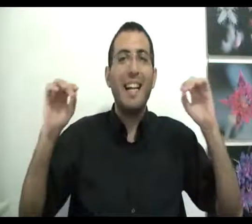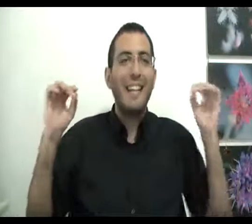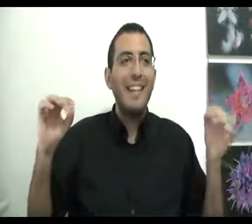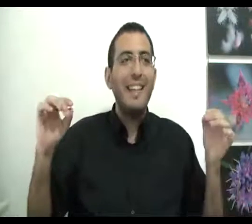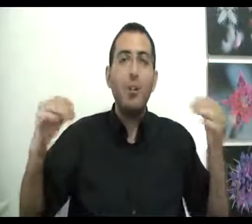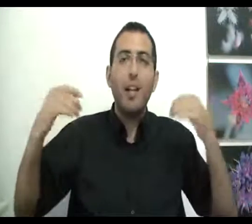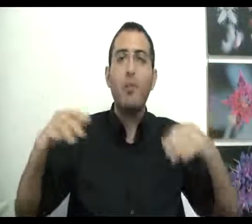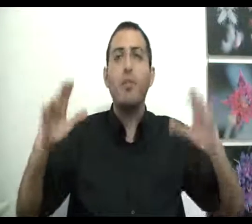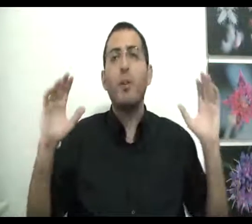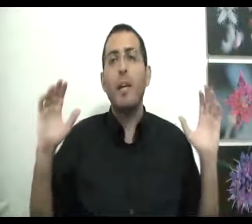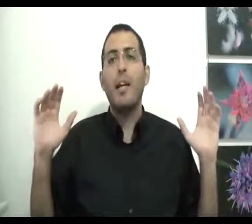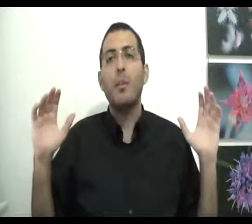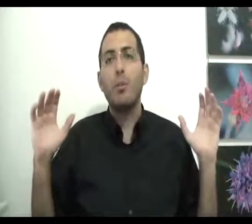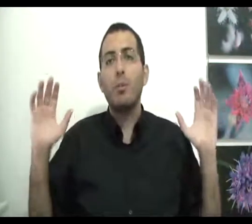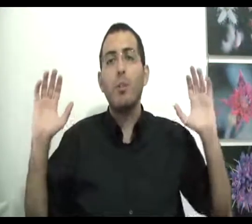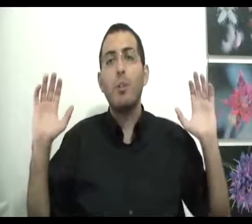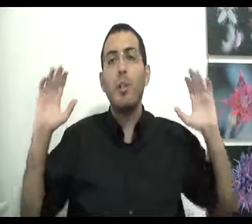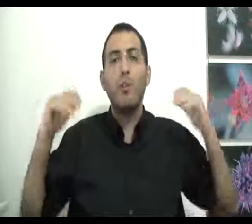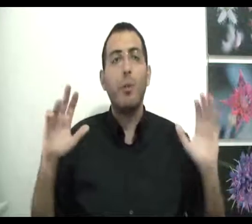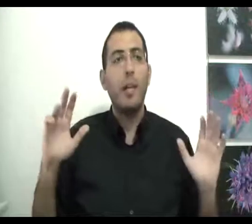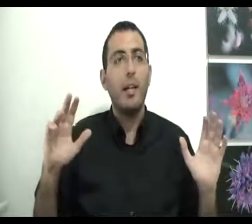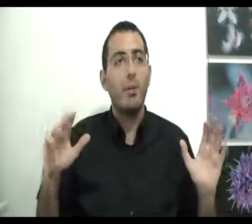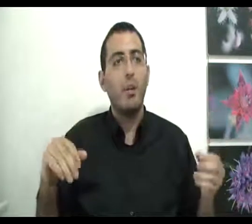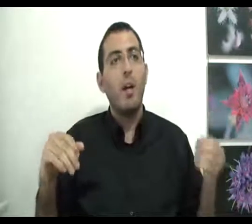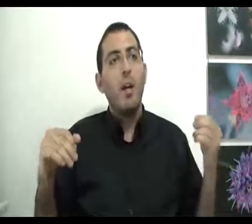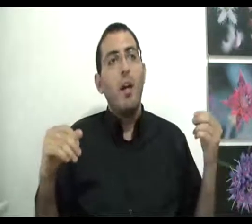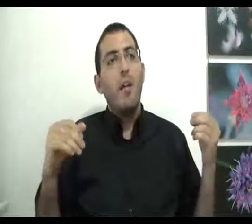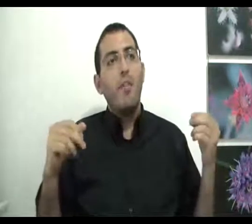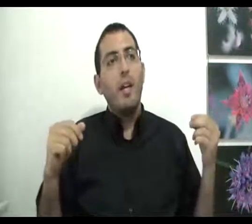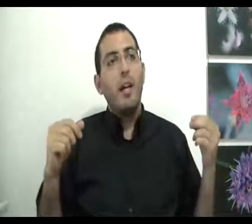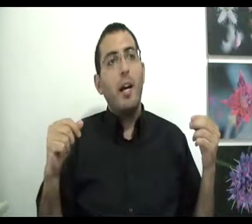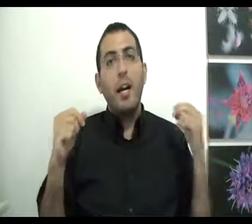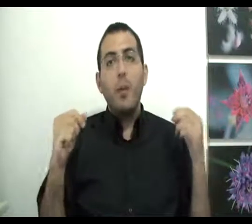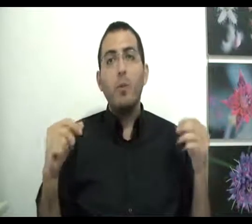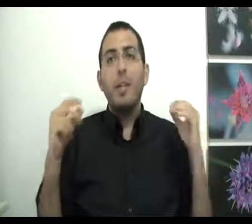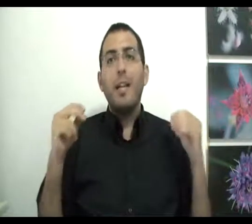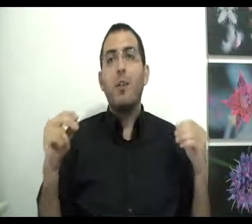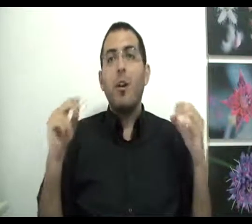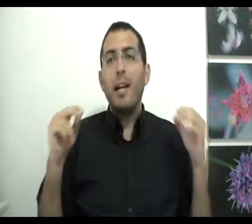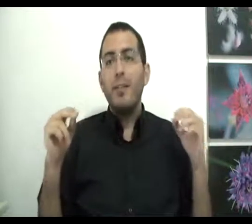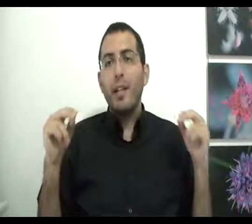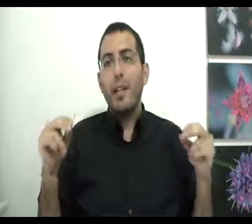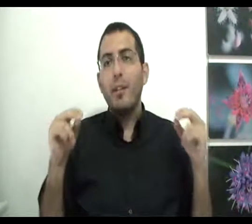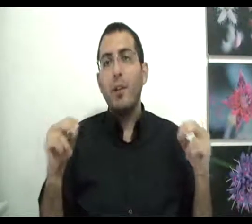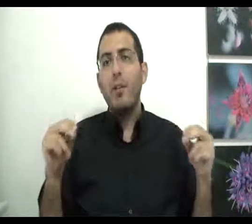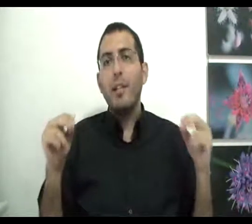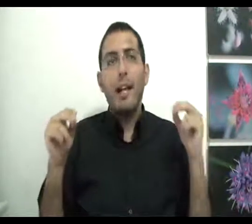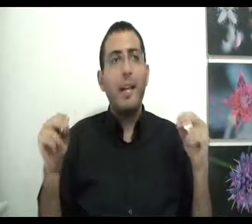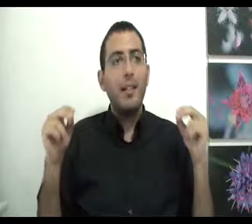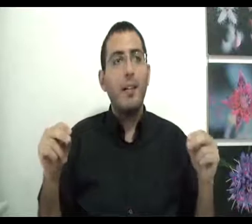הגן עדן יותר טוב מכל ההגדות יותר טוב מכל האגדות והרעיון הוא שכל אחד ואחד יכול להגיע לדבר